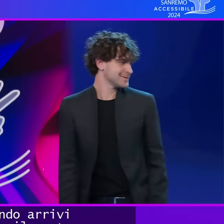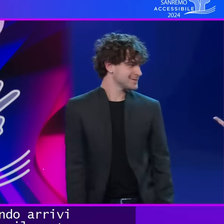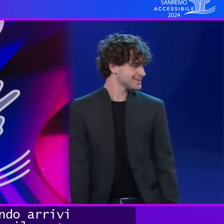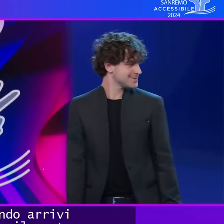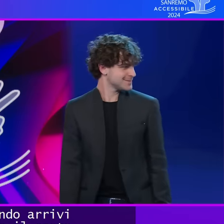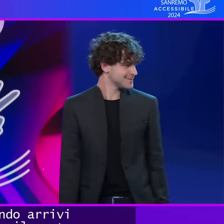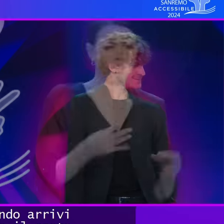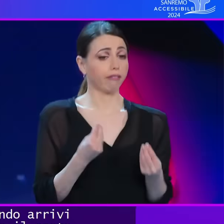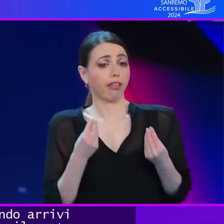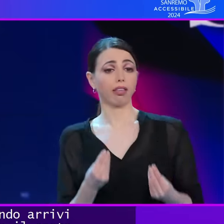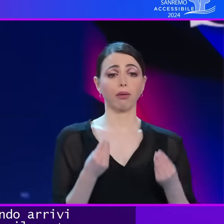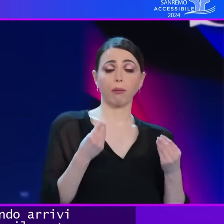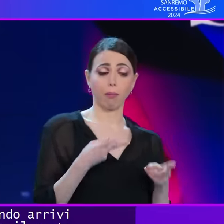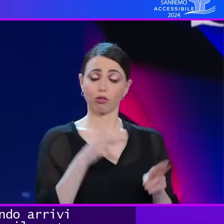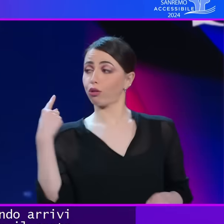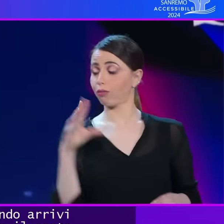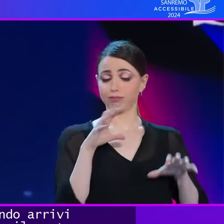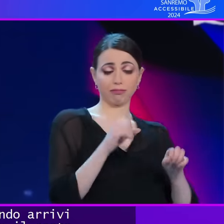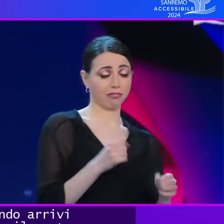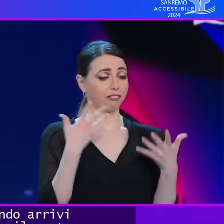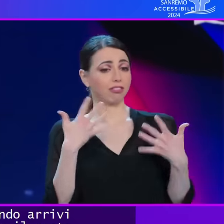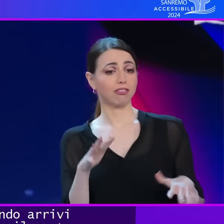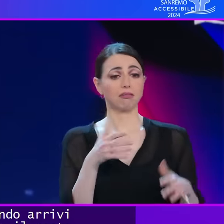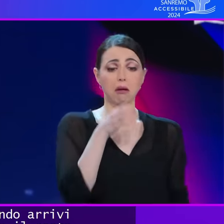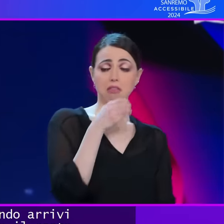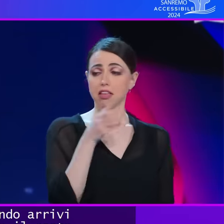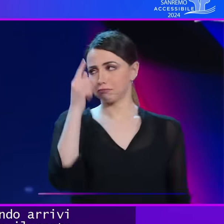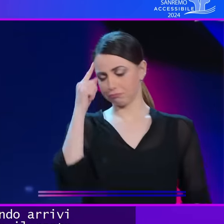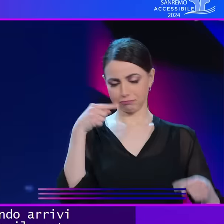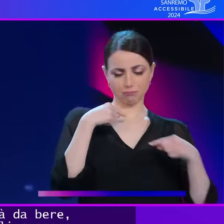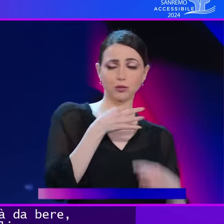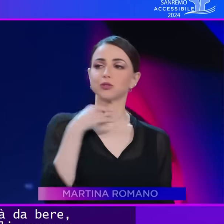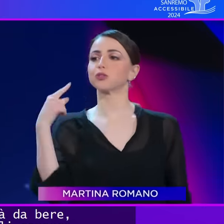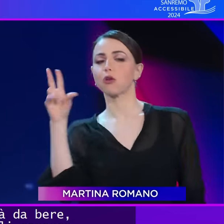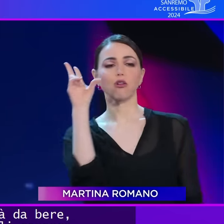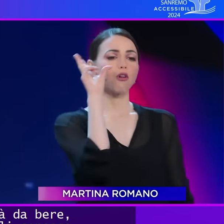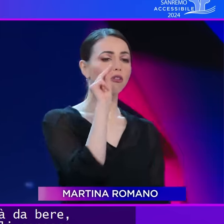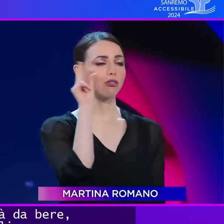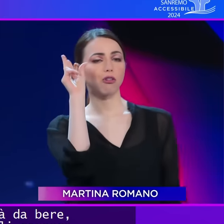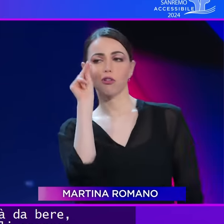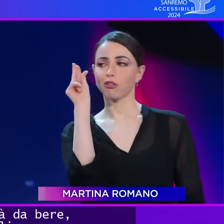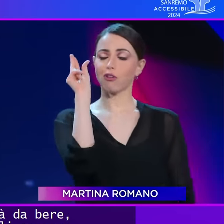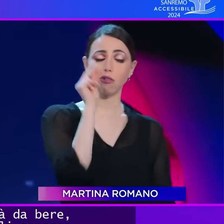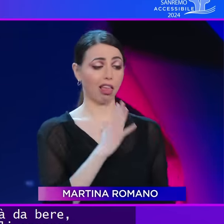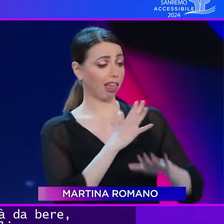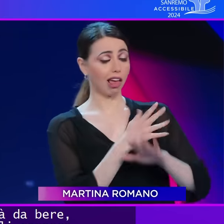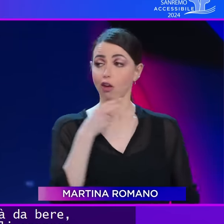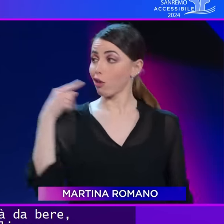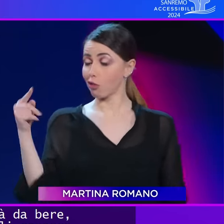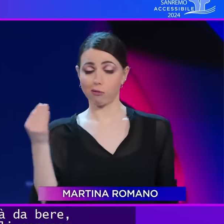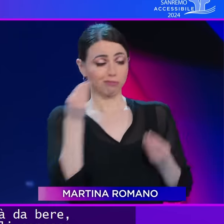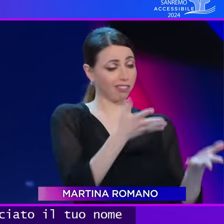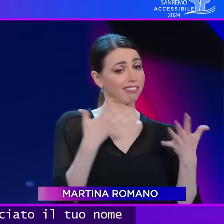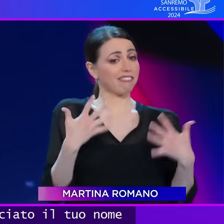dimmi quando arrivi così ti tengo il posto prendo già da bere i tuoi gusti li conosco